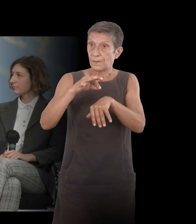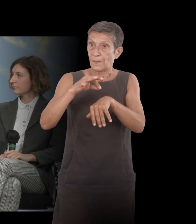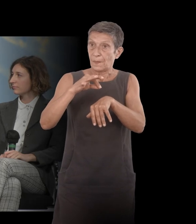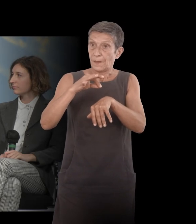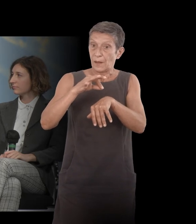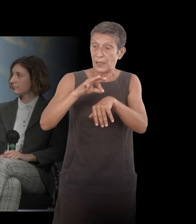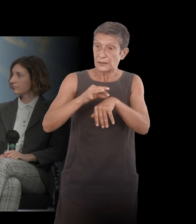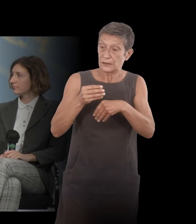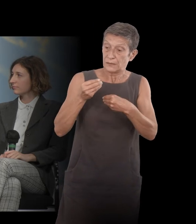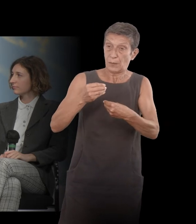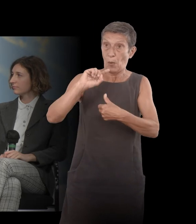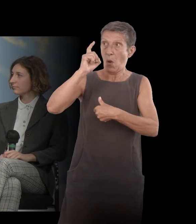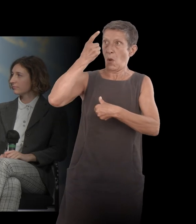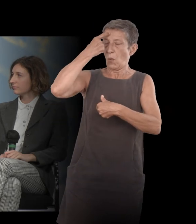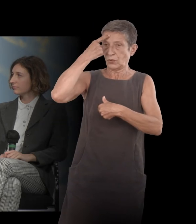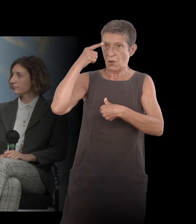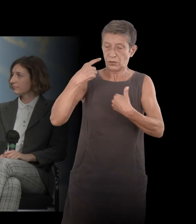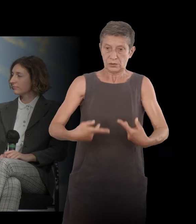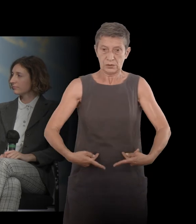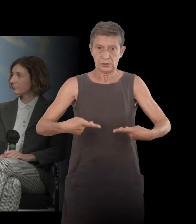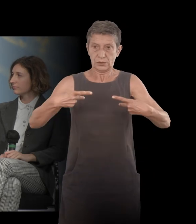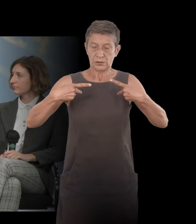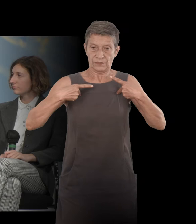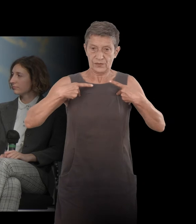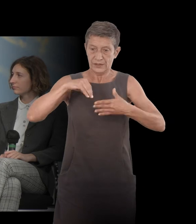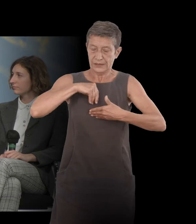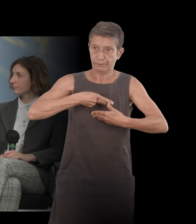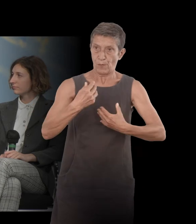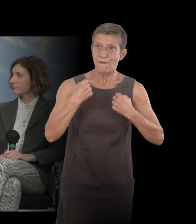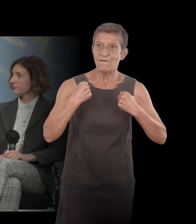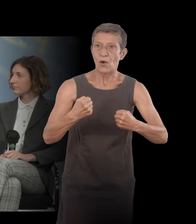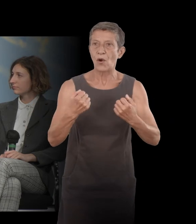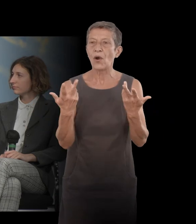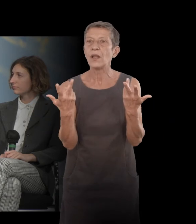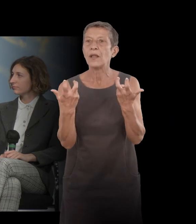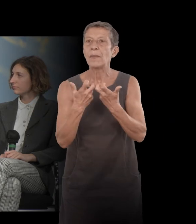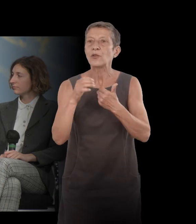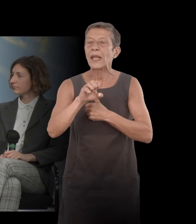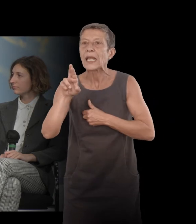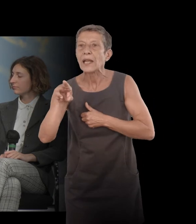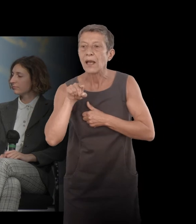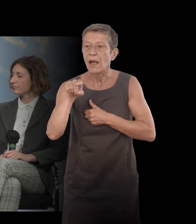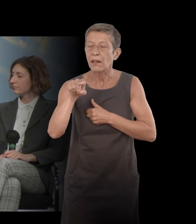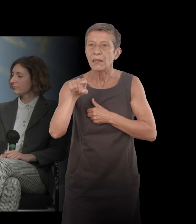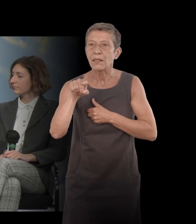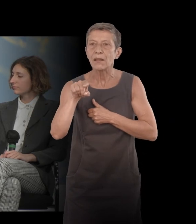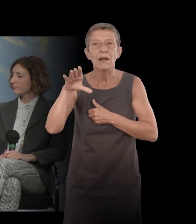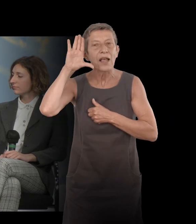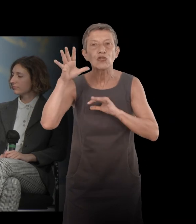fort. Je crois que c'est ce dont avait témoigné notamment Éric Rénard dans la Chambre des époux quand il fait le récit du cancer de